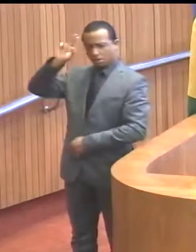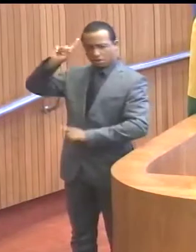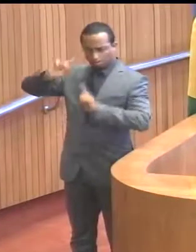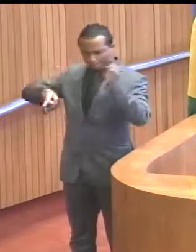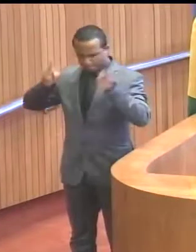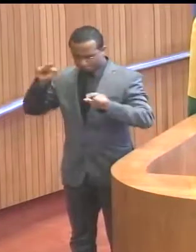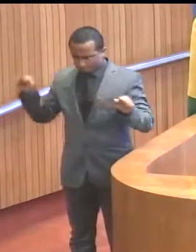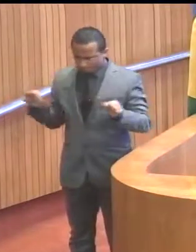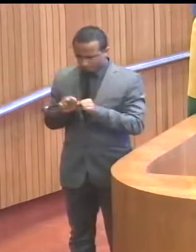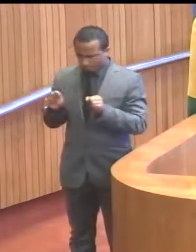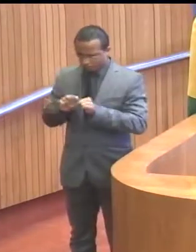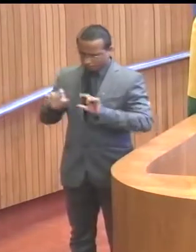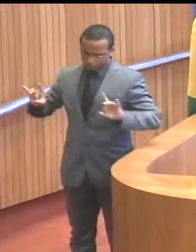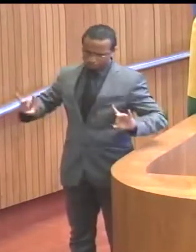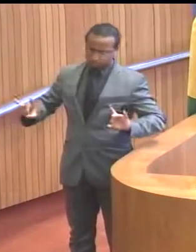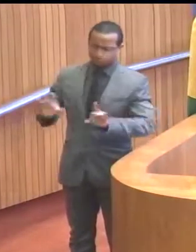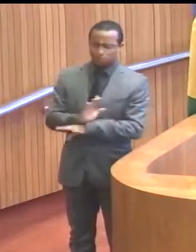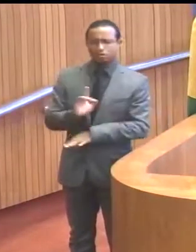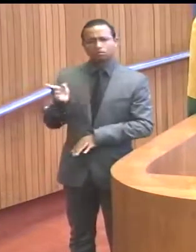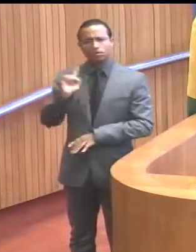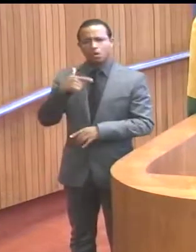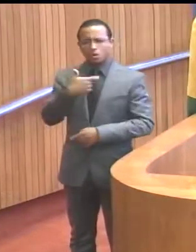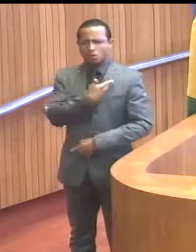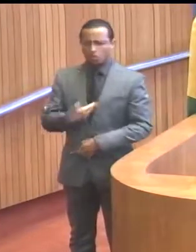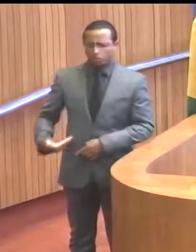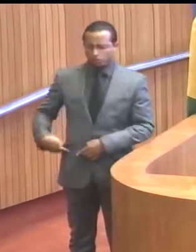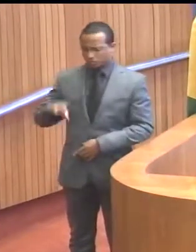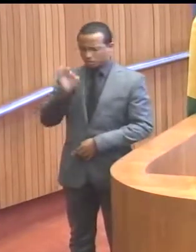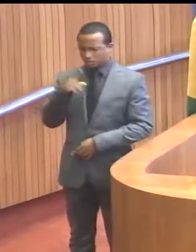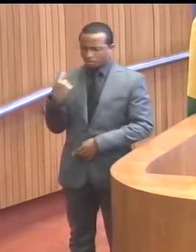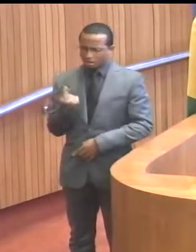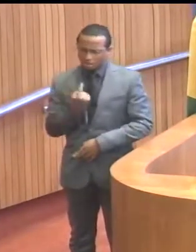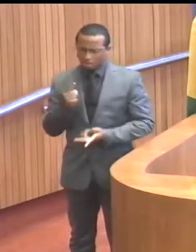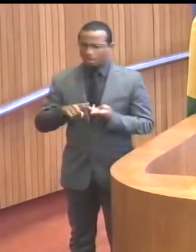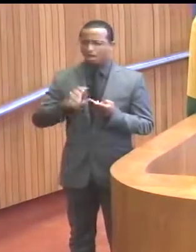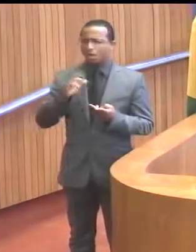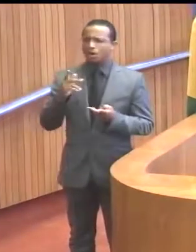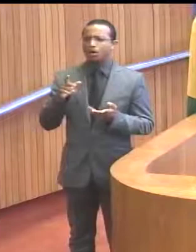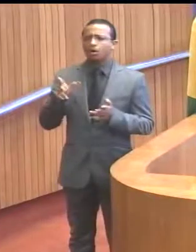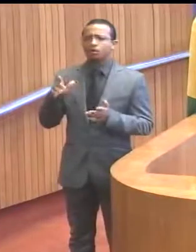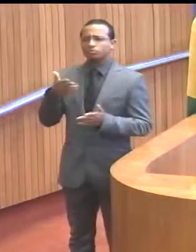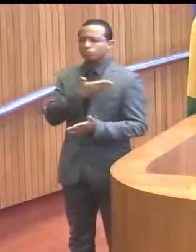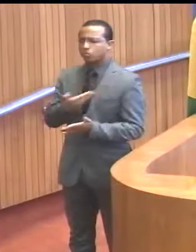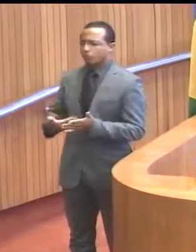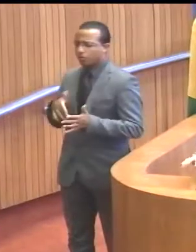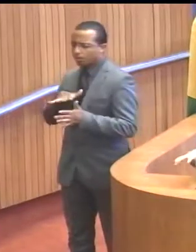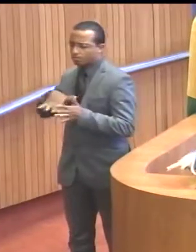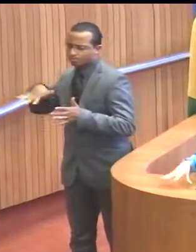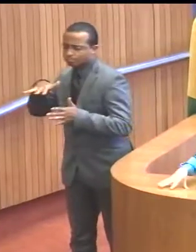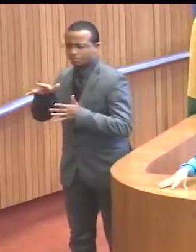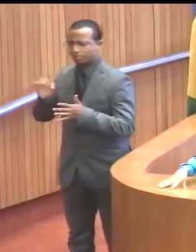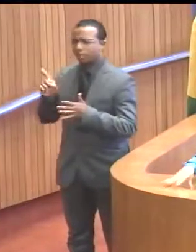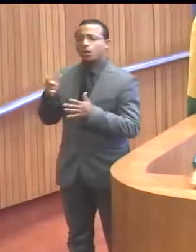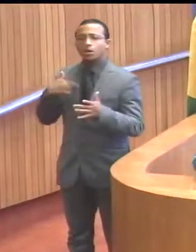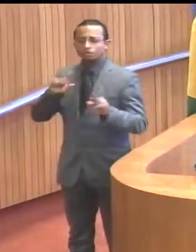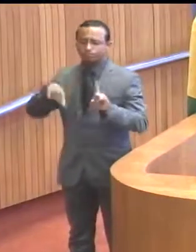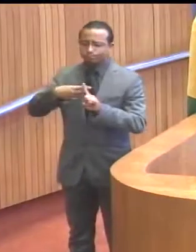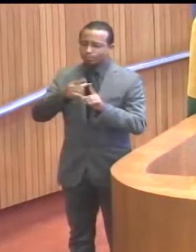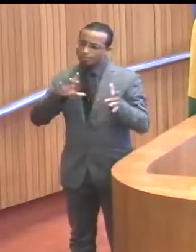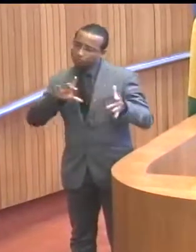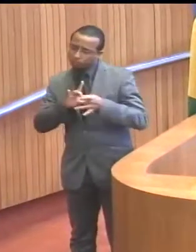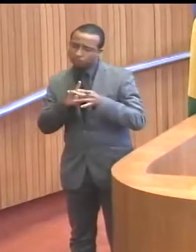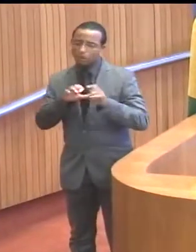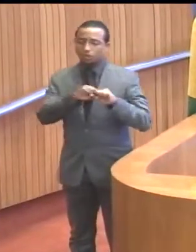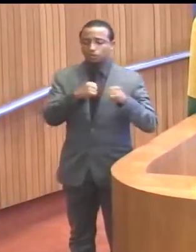Apenas com a atuação do governo, apenas com a atuação do poder público. É uma junção de forças, não é? Poder público,